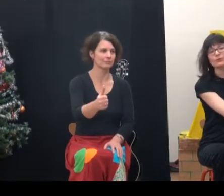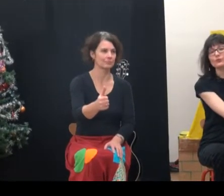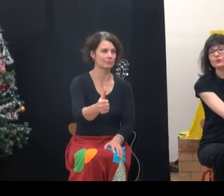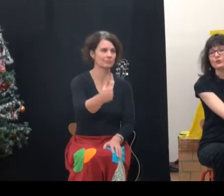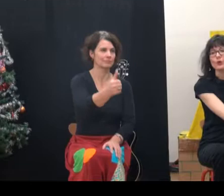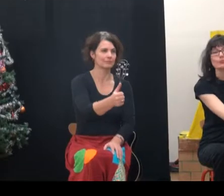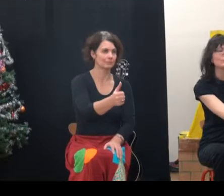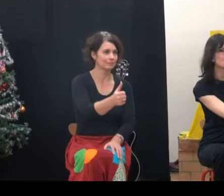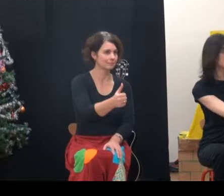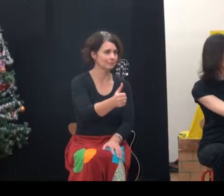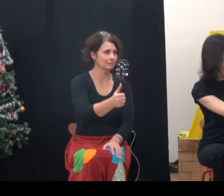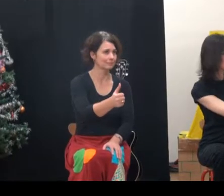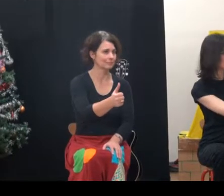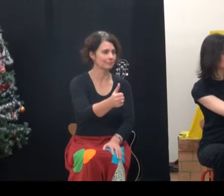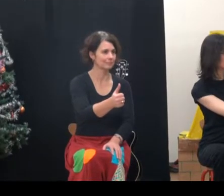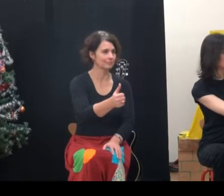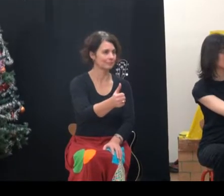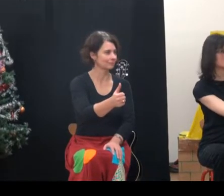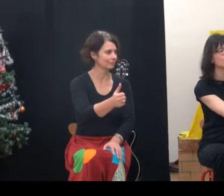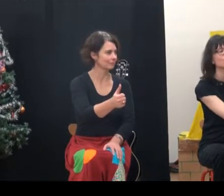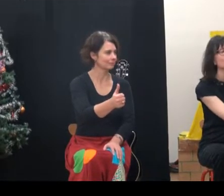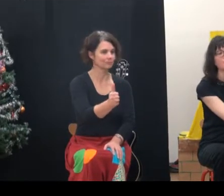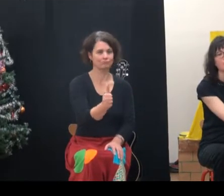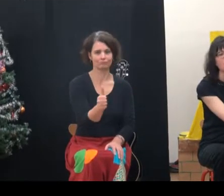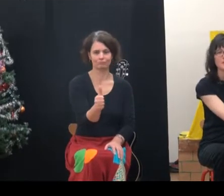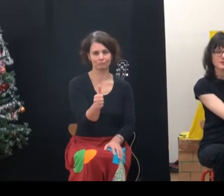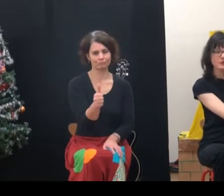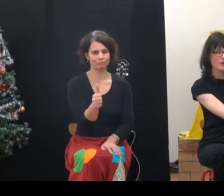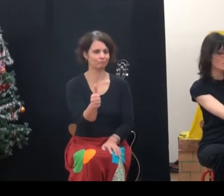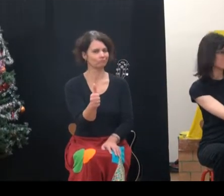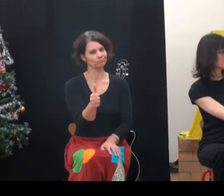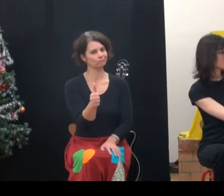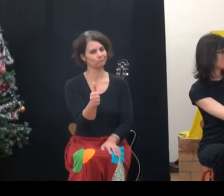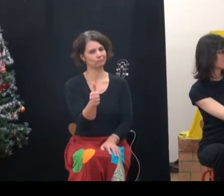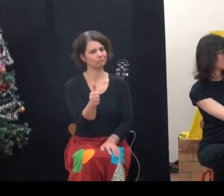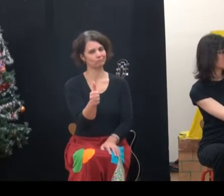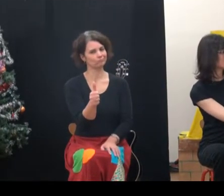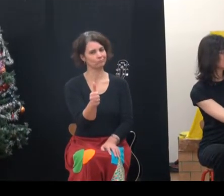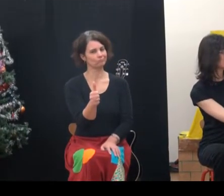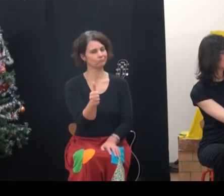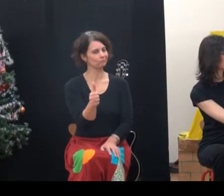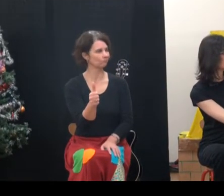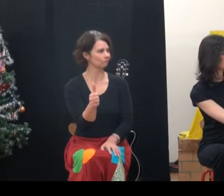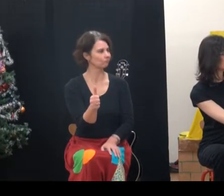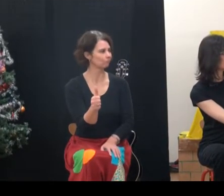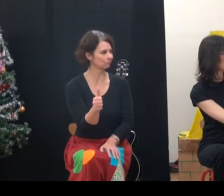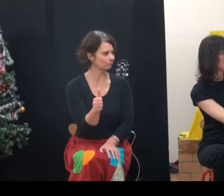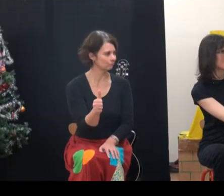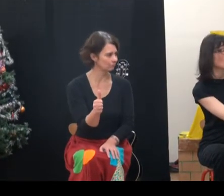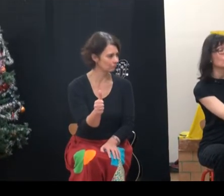Mais non ! C'est pour rire ! Petit pouce n'est pas un vrai patineur ! Il l'autre sens ! rituel Jésus ... Il surtout surtout, abatissements